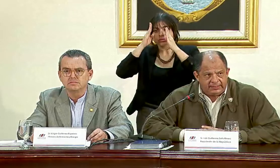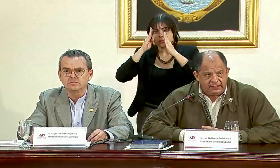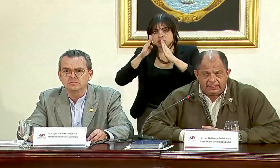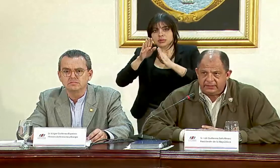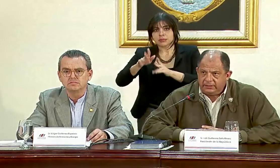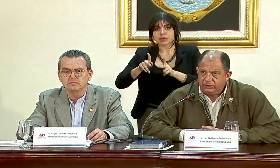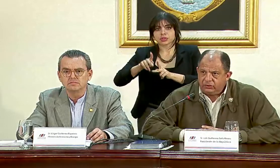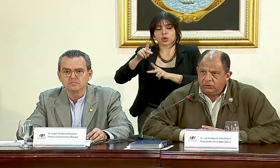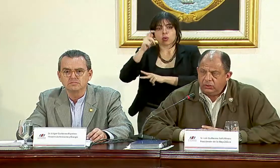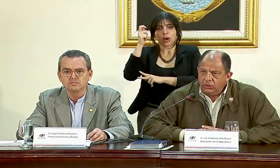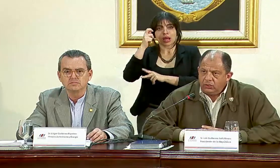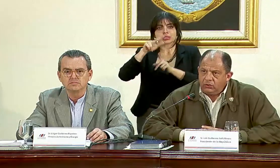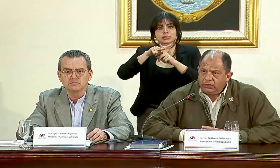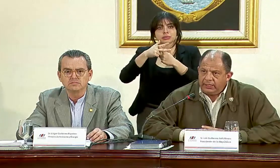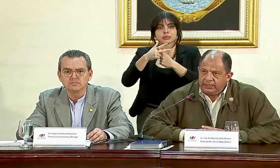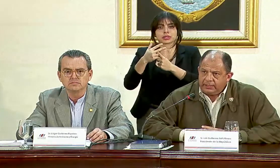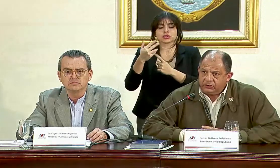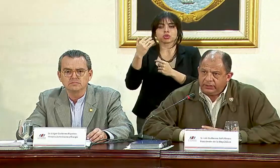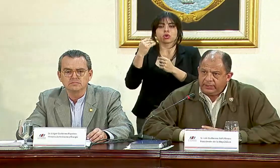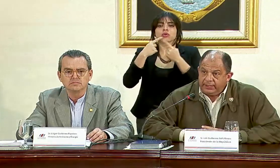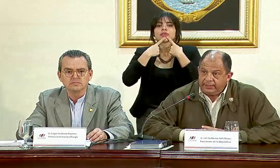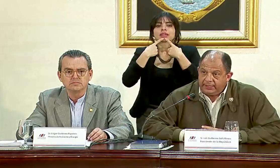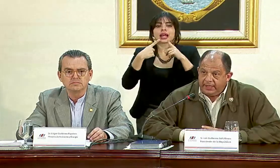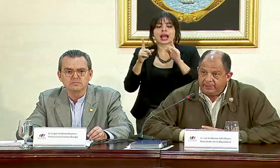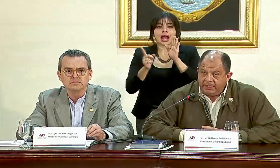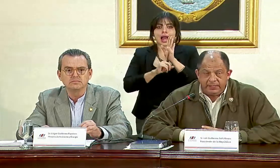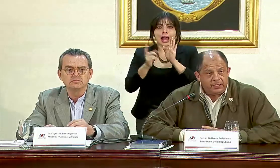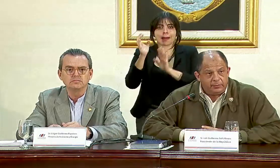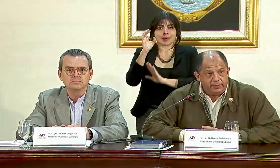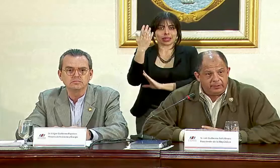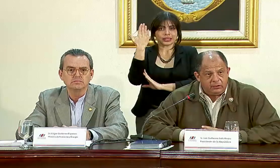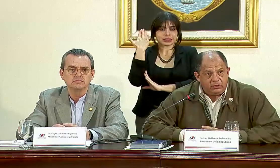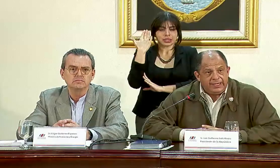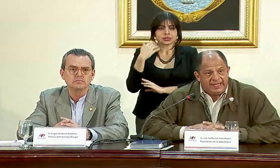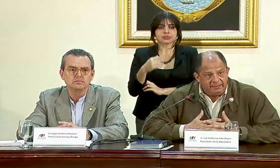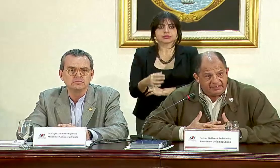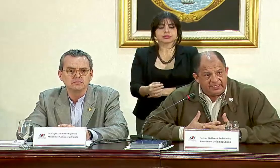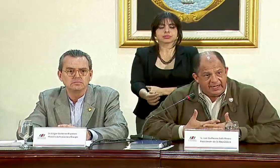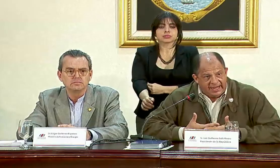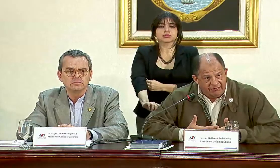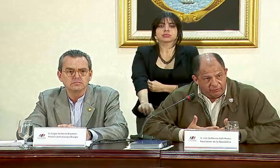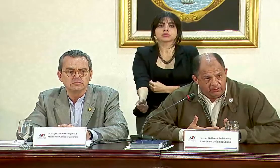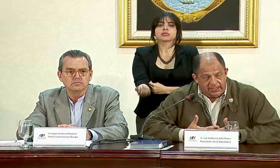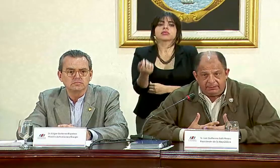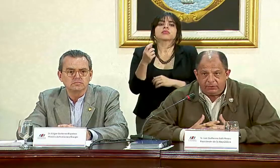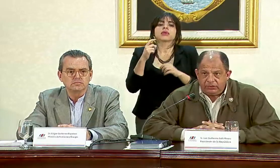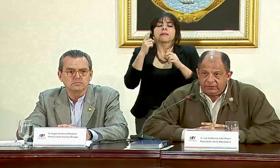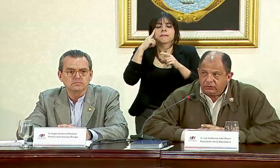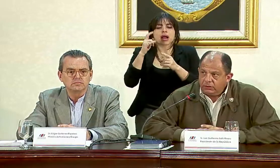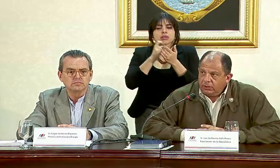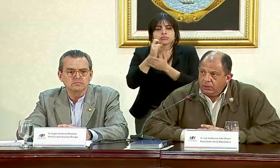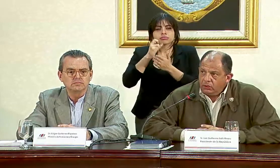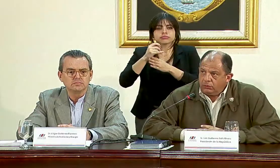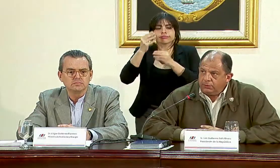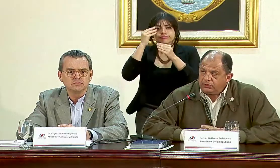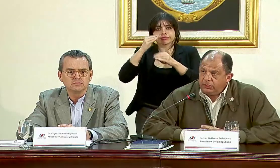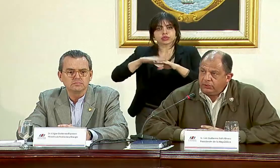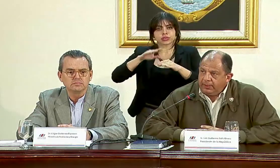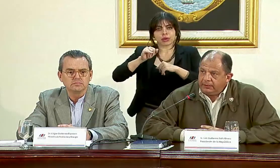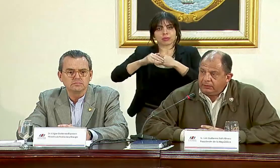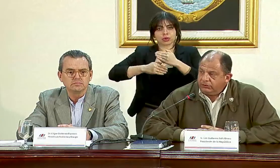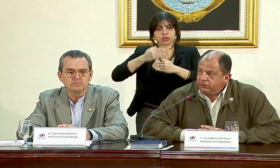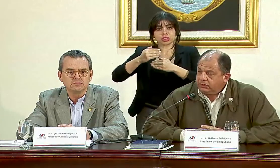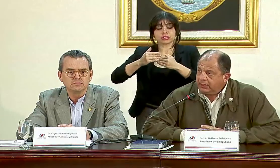sequía en Guanacaste, que se inició con una declaratoria de alerta amarilla, que permitió investigar e informar el proceso, como